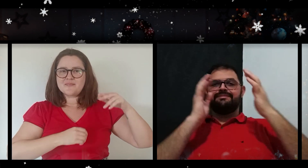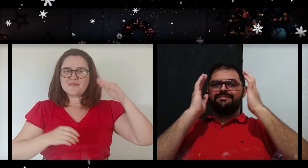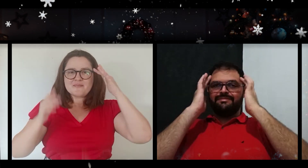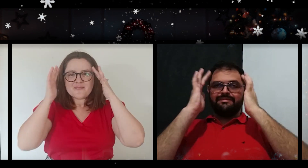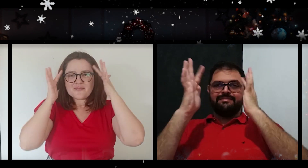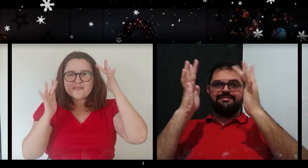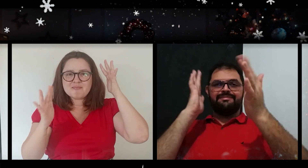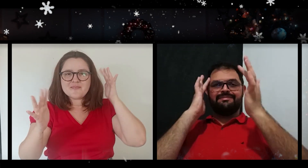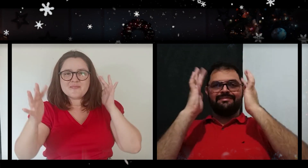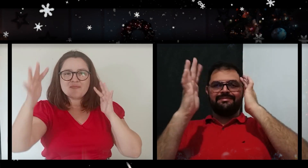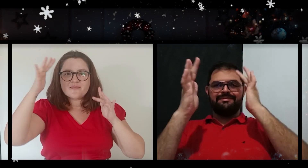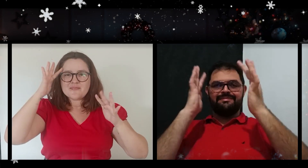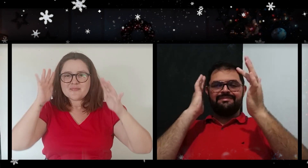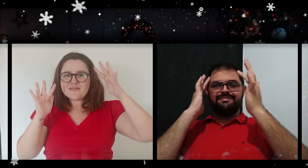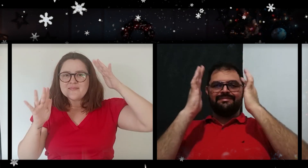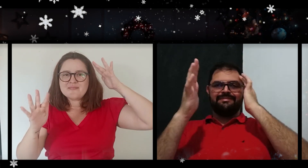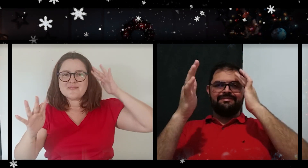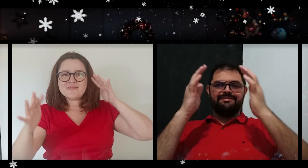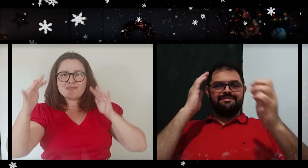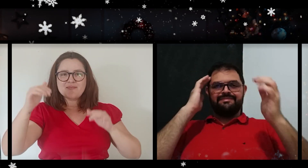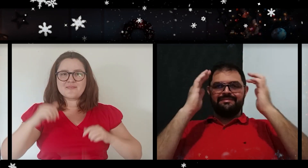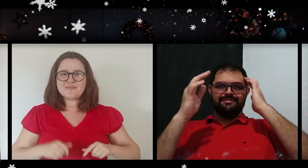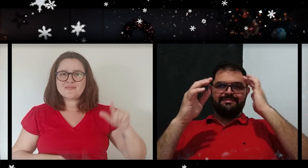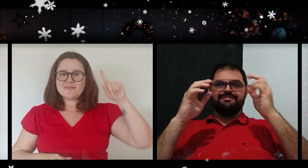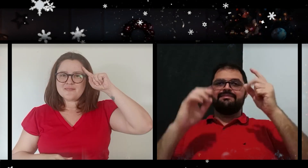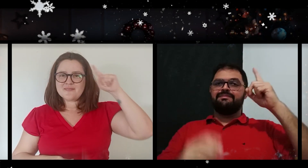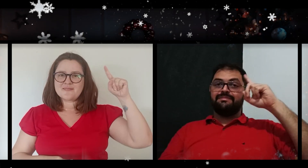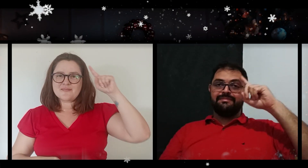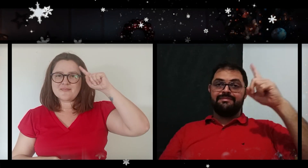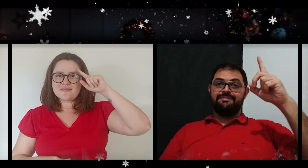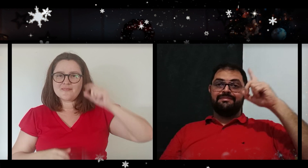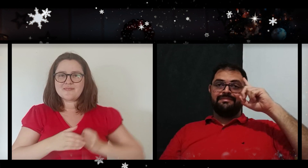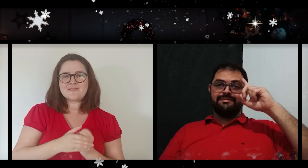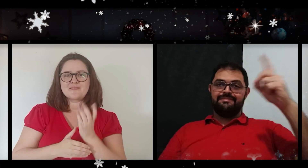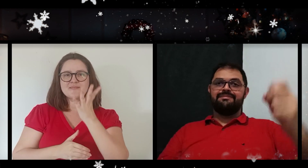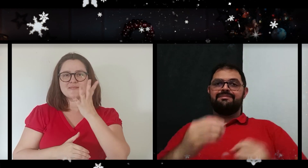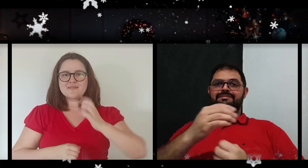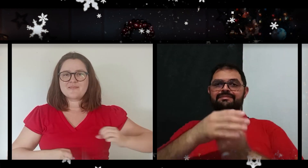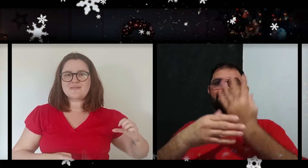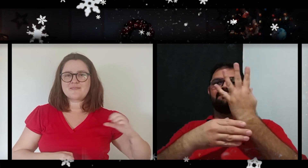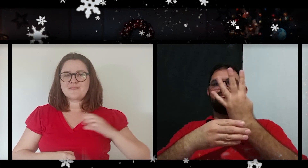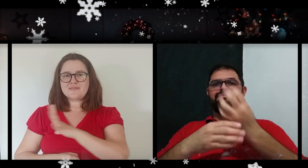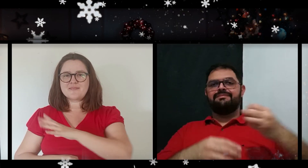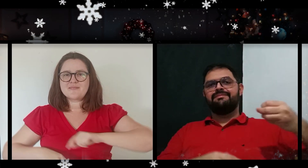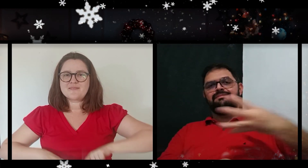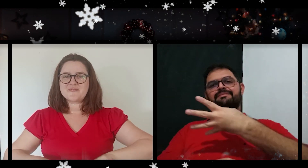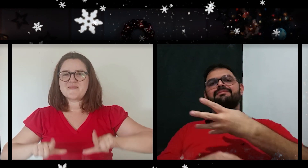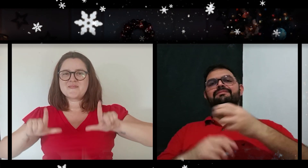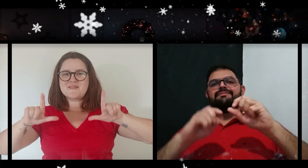sonhos que vamos ter Como todo dia nasce, novo em